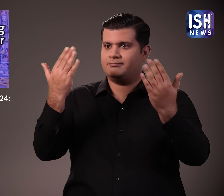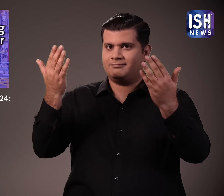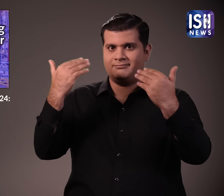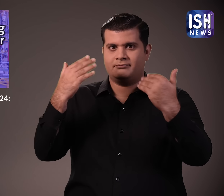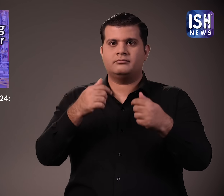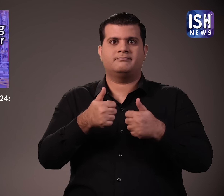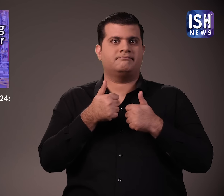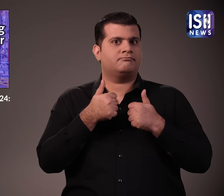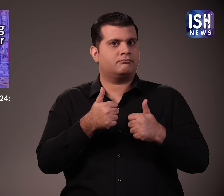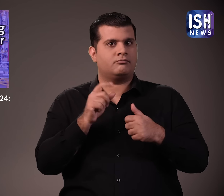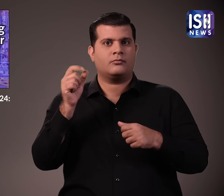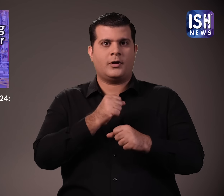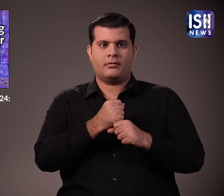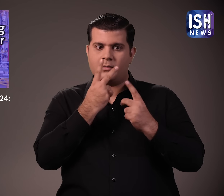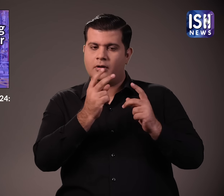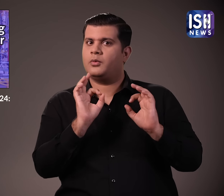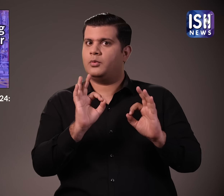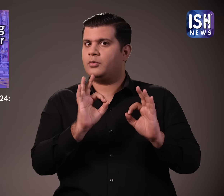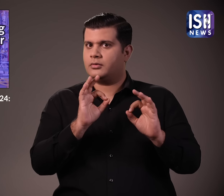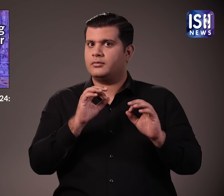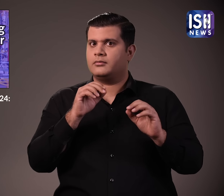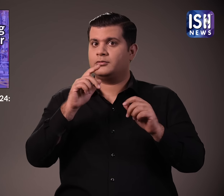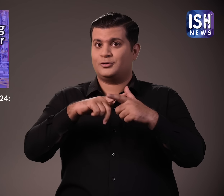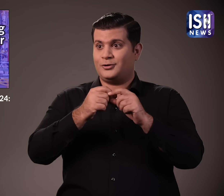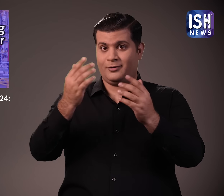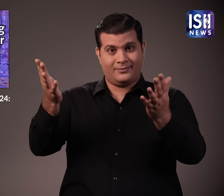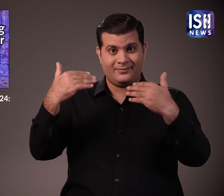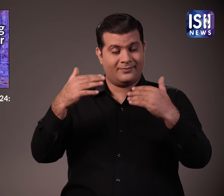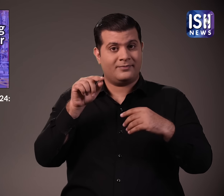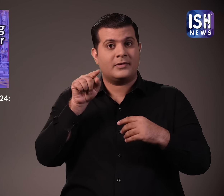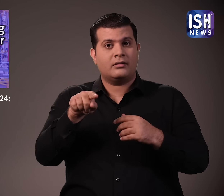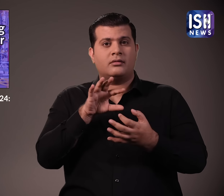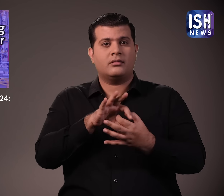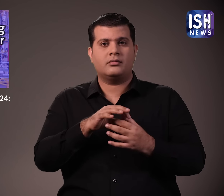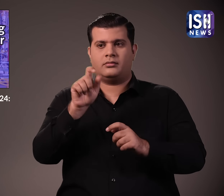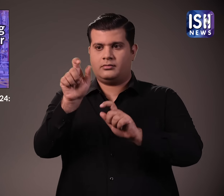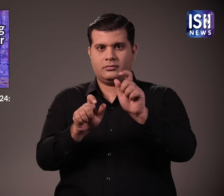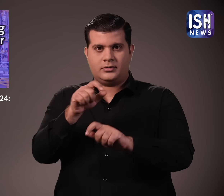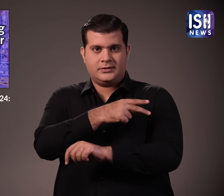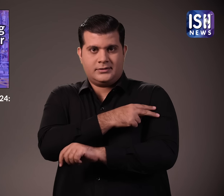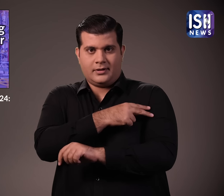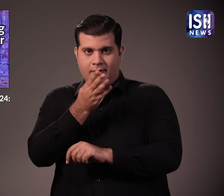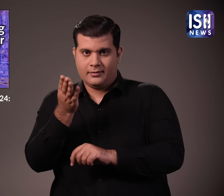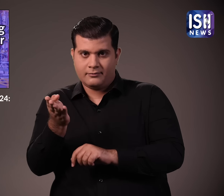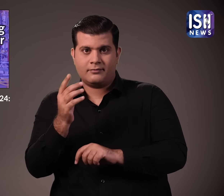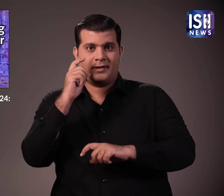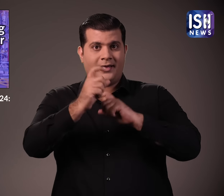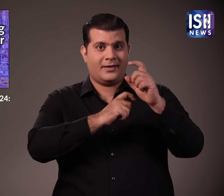इसे रोजगार के अफसरों को बढ़ाने और पहली बार काम करने वाले कर्मचारियों को बढ़ावा देने के लिए डिजाइन किया गया है केंद्रसरकार